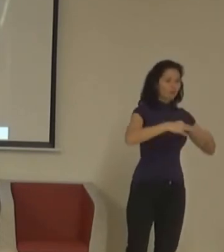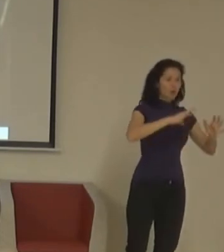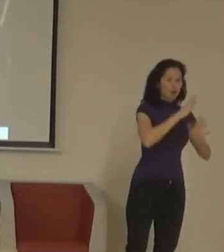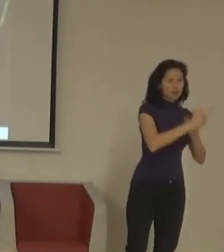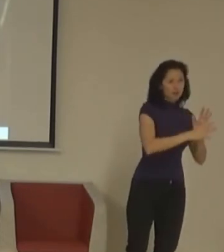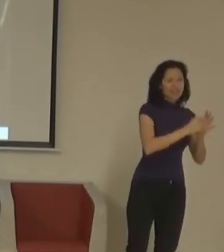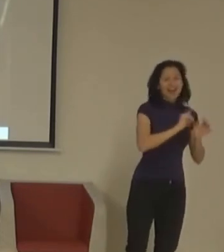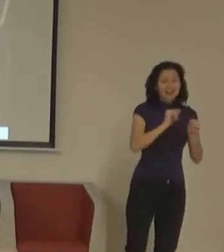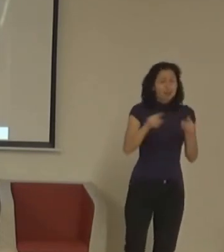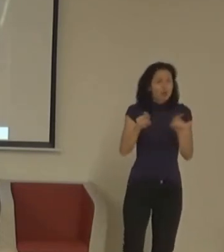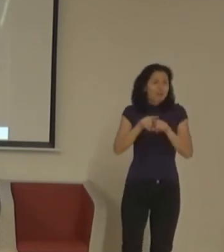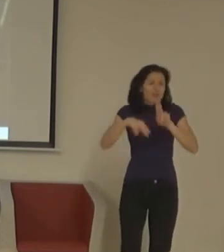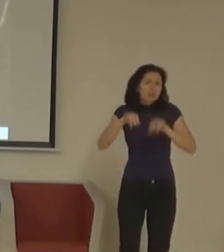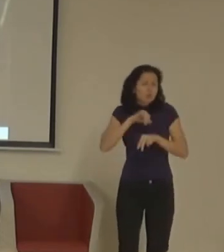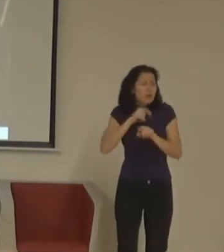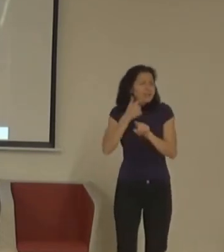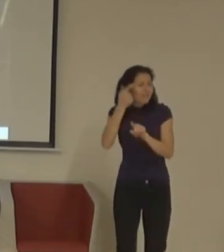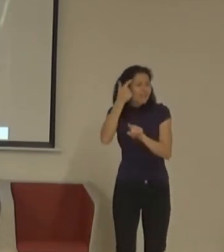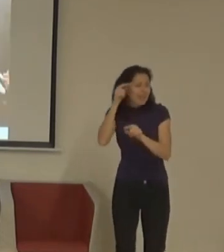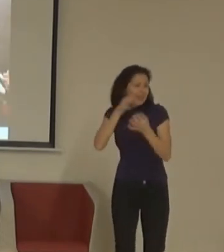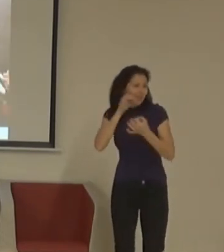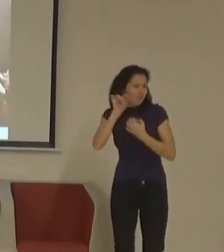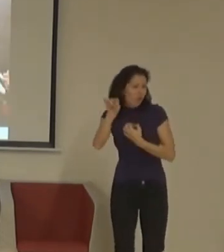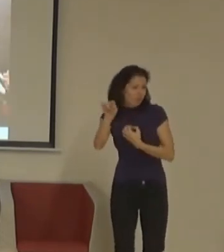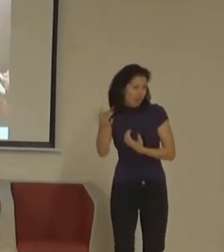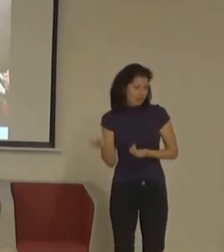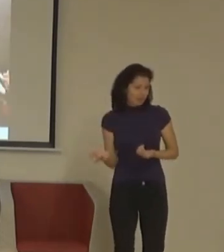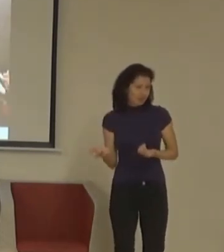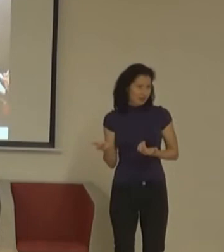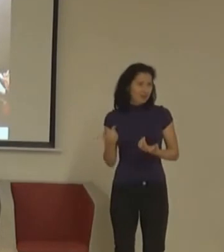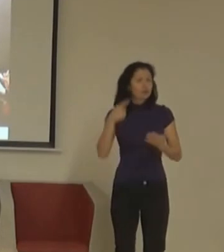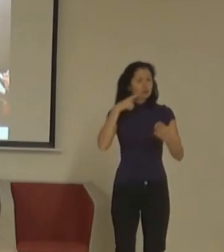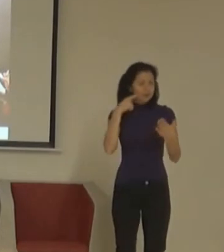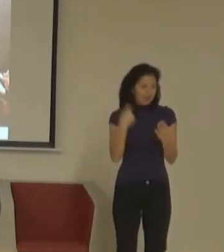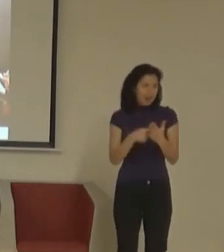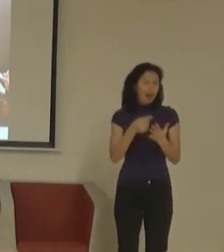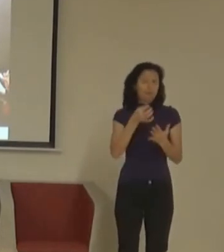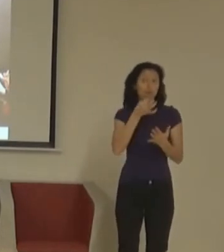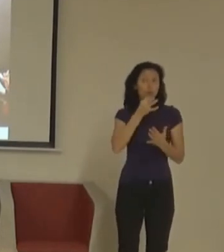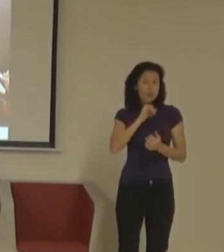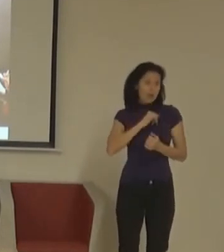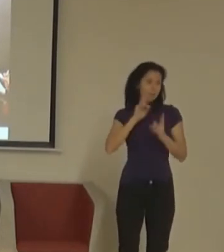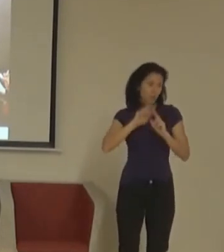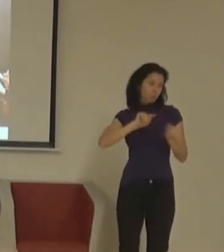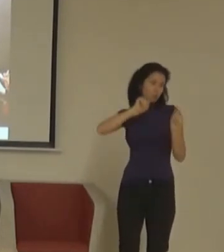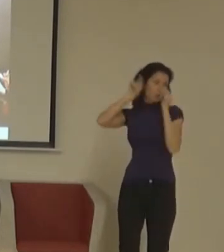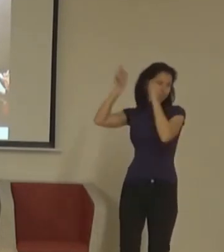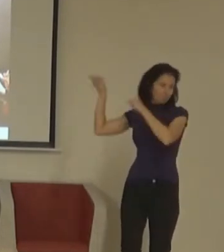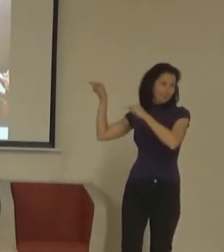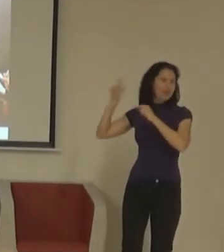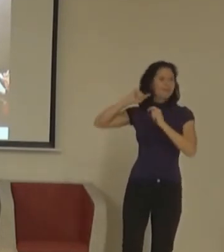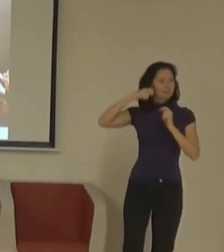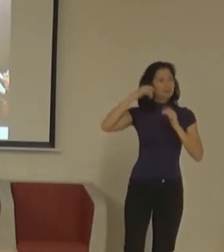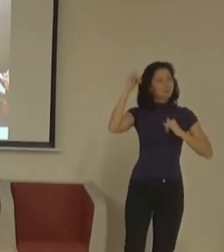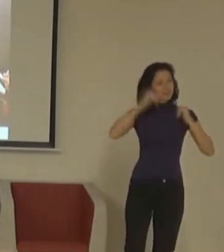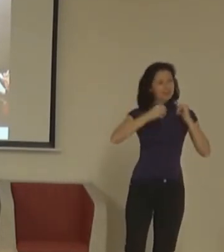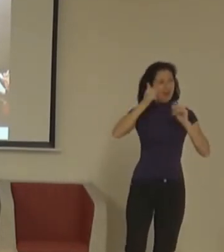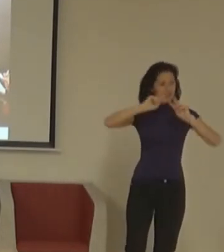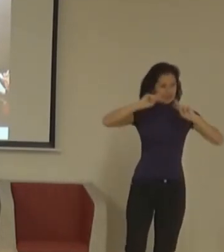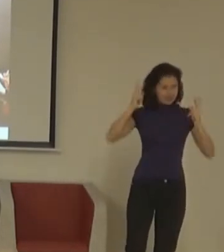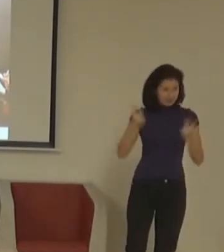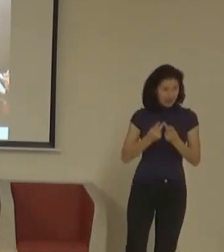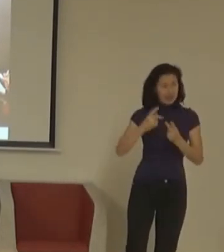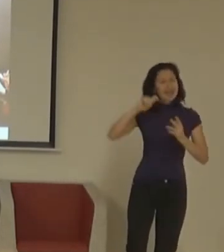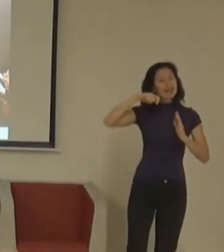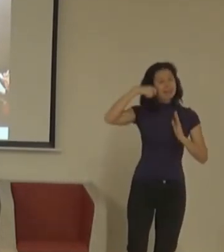drazit, tak můžete, protože máte dostatek informací. Filmy byly titulkovaný a jsou. Filmy jsou titulkovaný jak